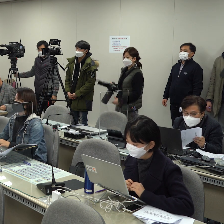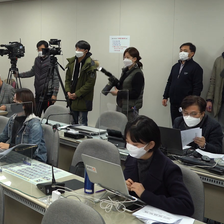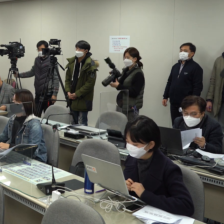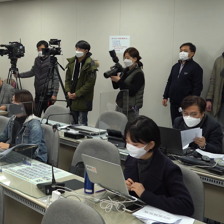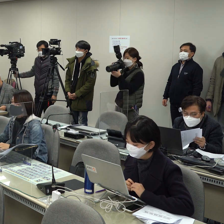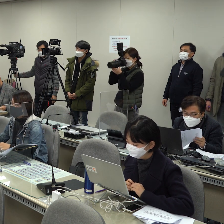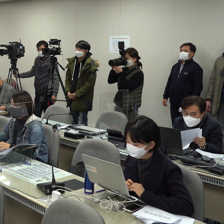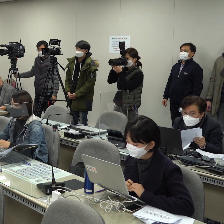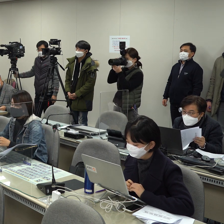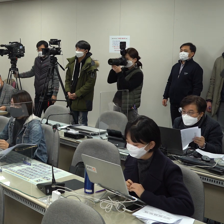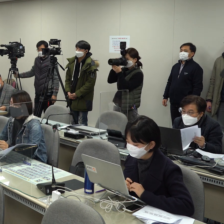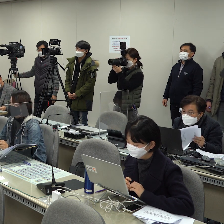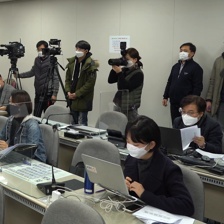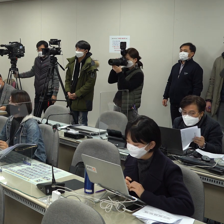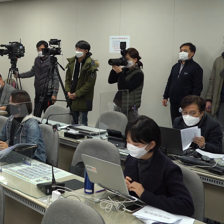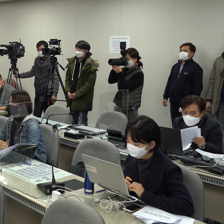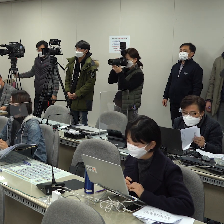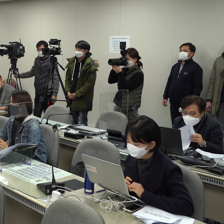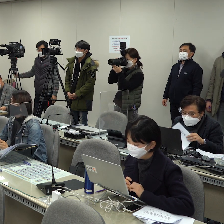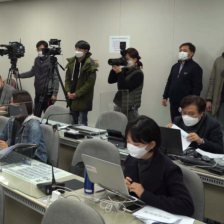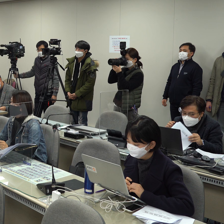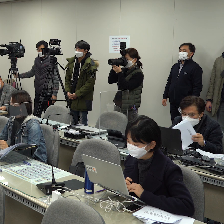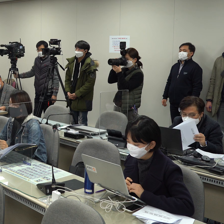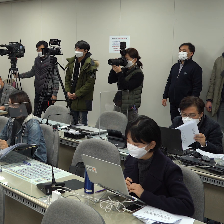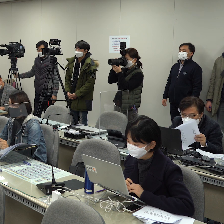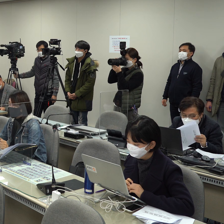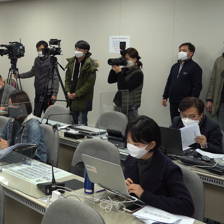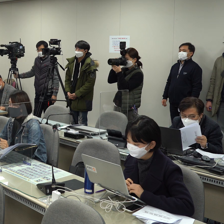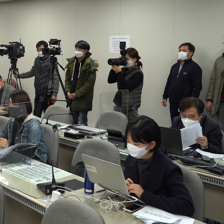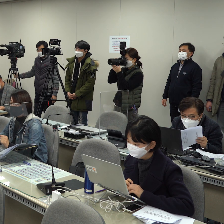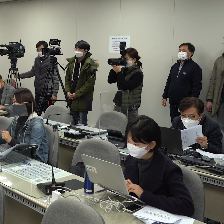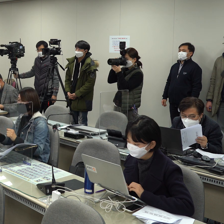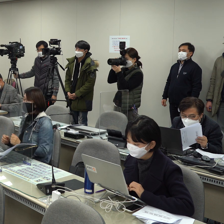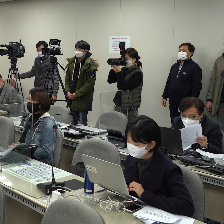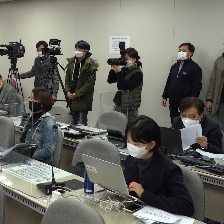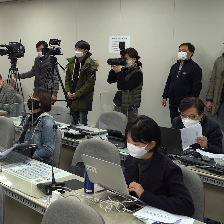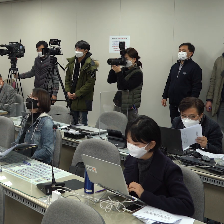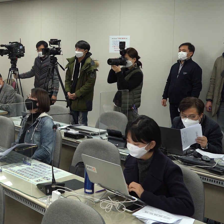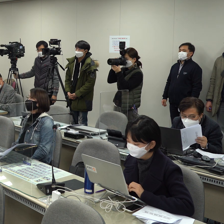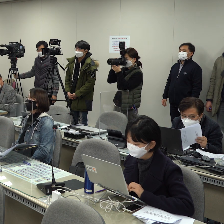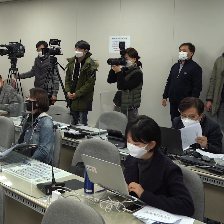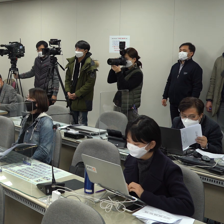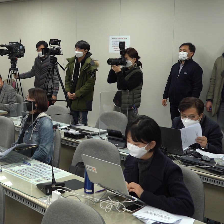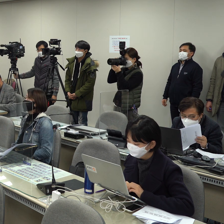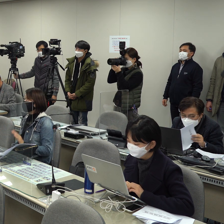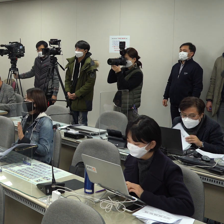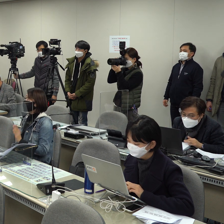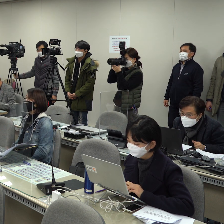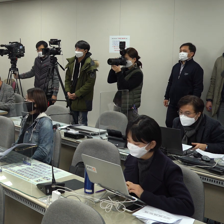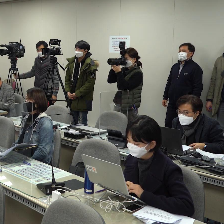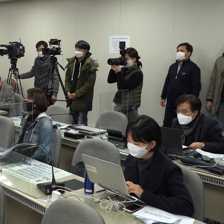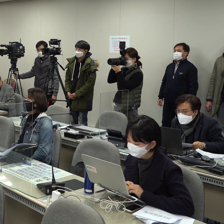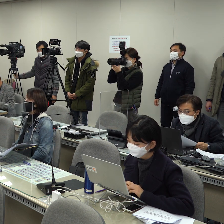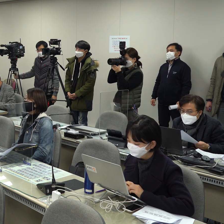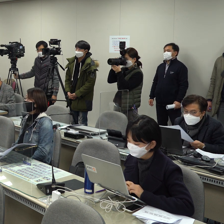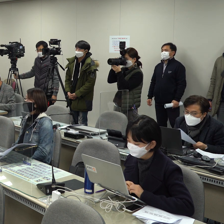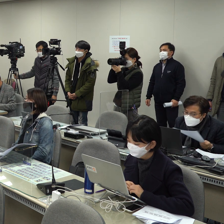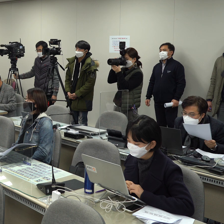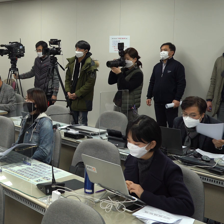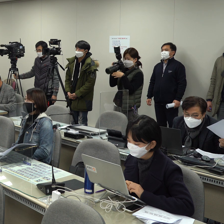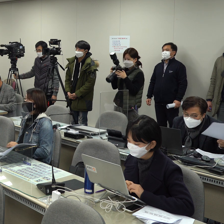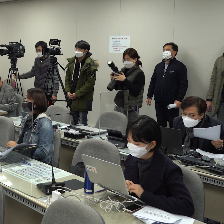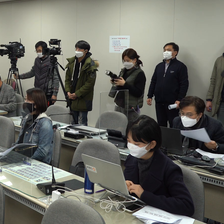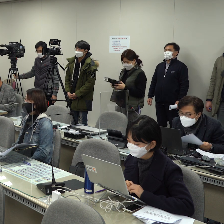네. 아주 굉장히 악신해 기자입니다. 가덕도 적정성 검토 용역비가 TK하고 진통